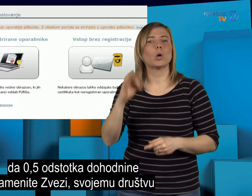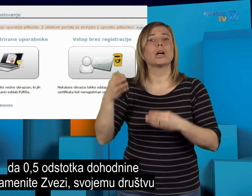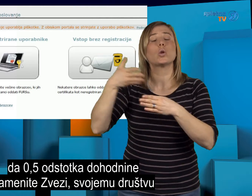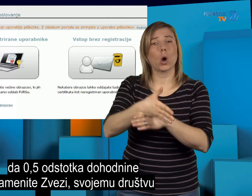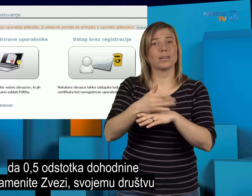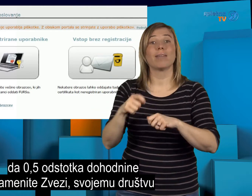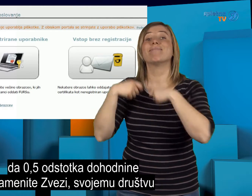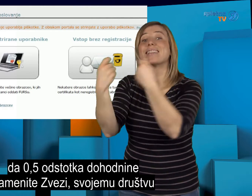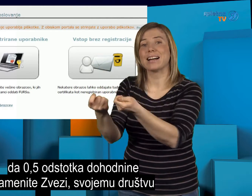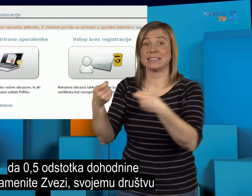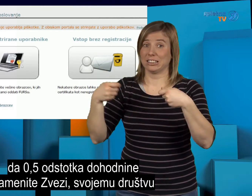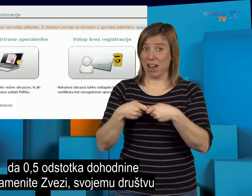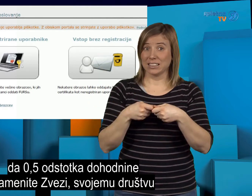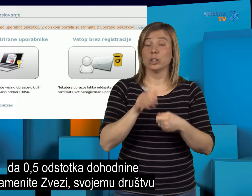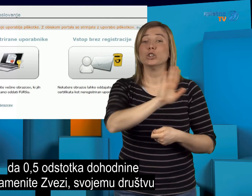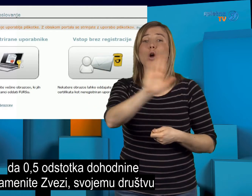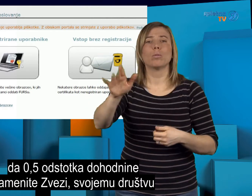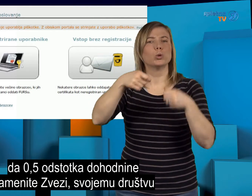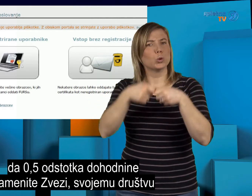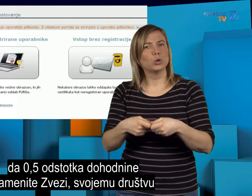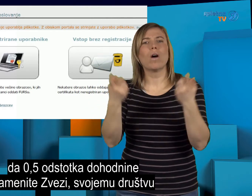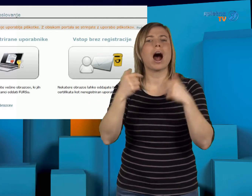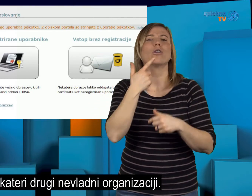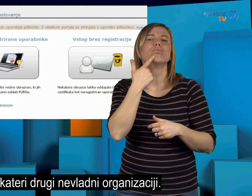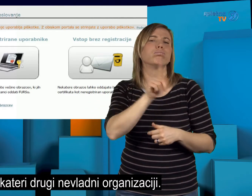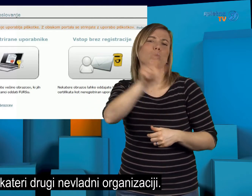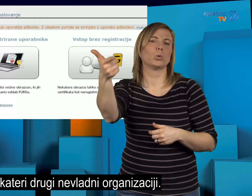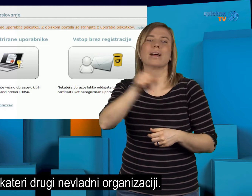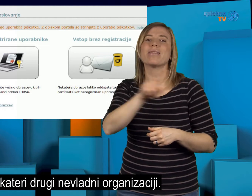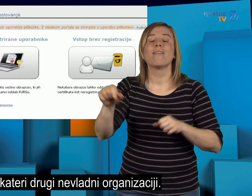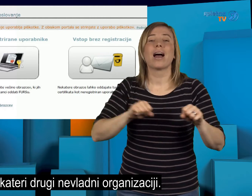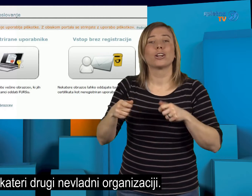dohodnine namenite zvezi, svojemu društvu ali kateri drugi nevladni organizaciji.